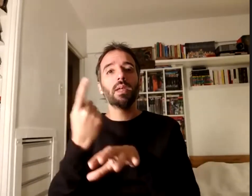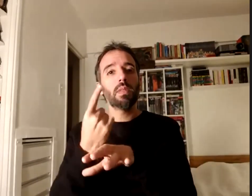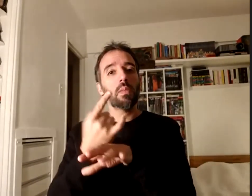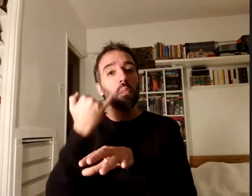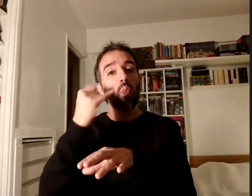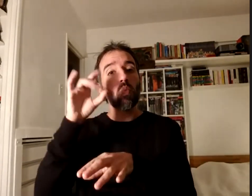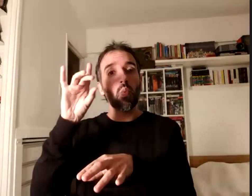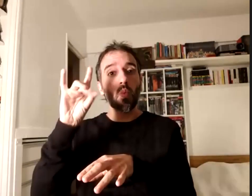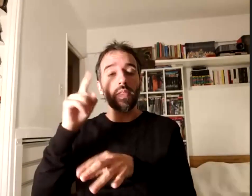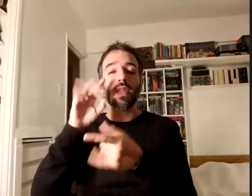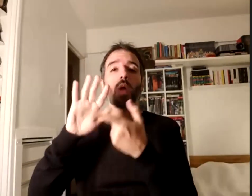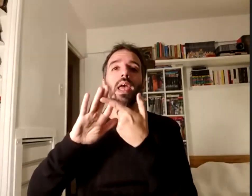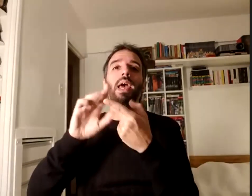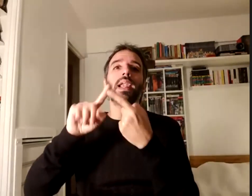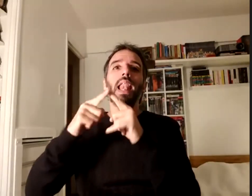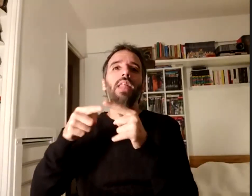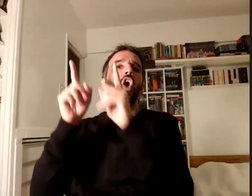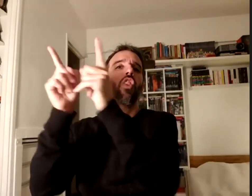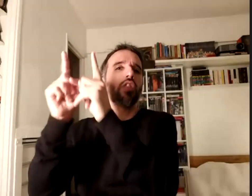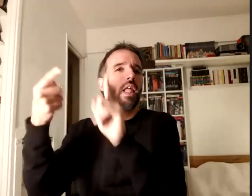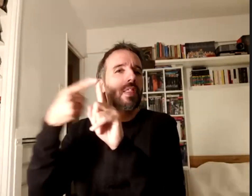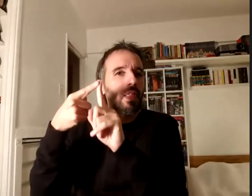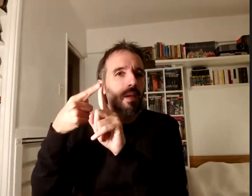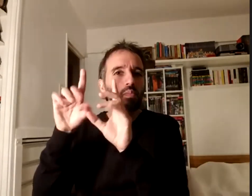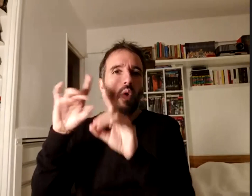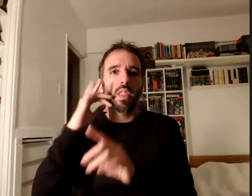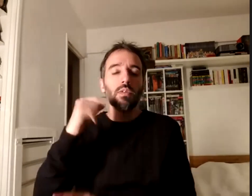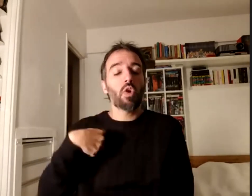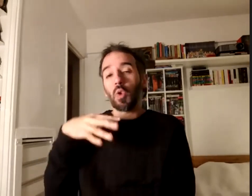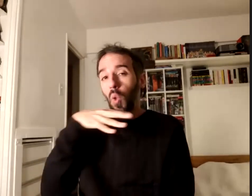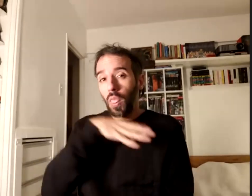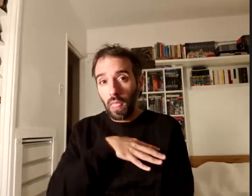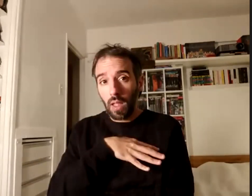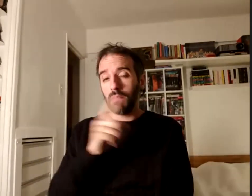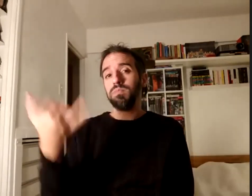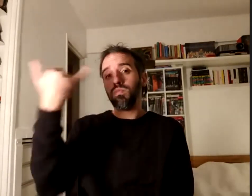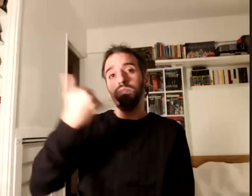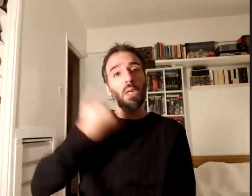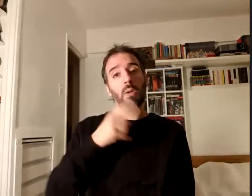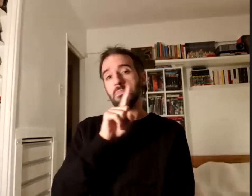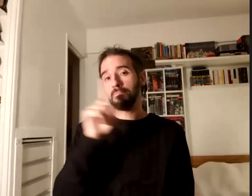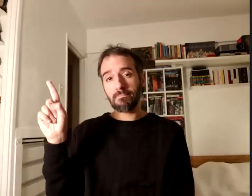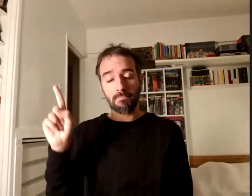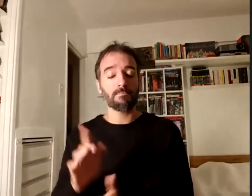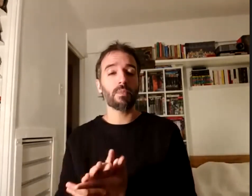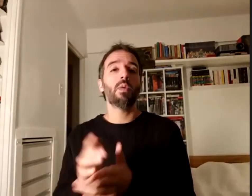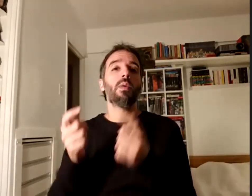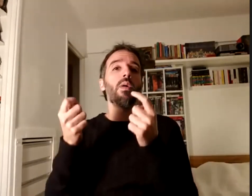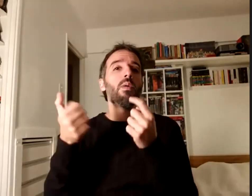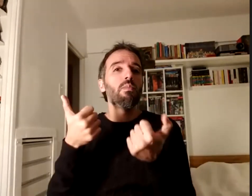relación con los docentes lo que no entendía no lo explicaban muy pocos se habrían a buscar un